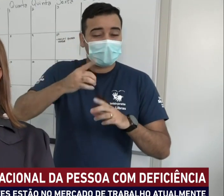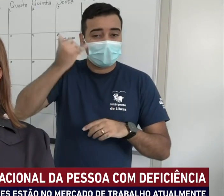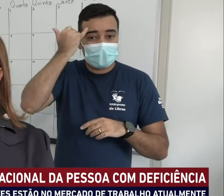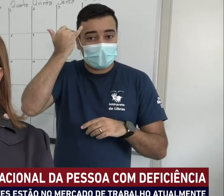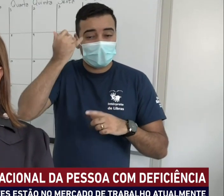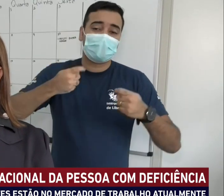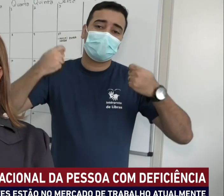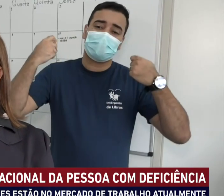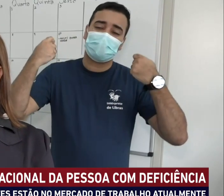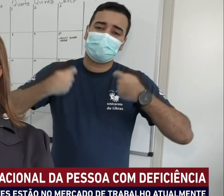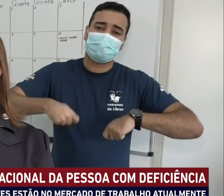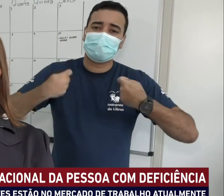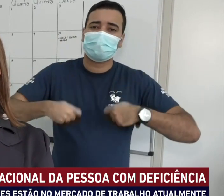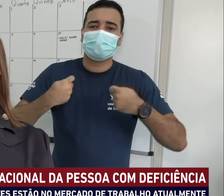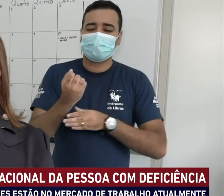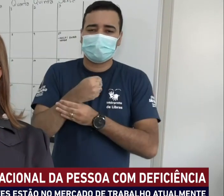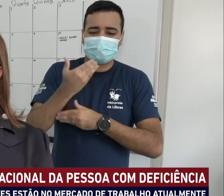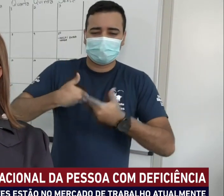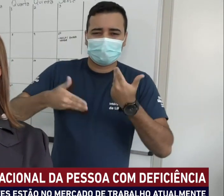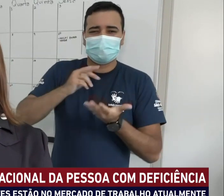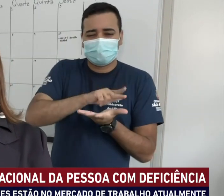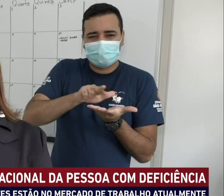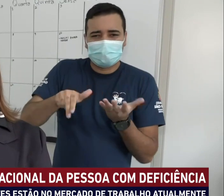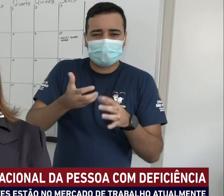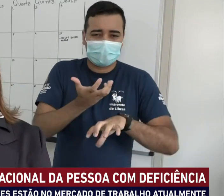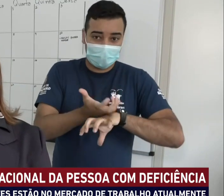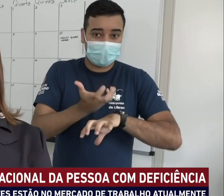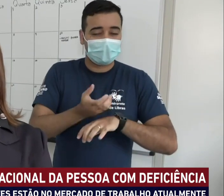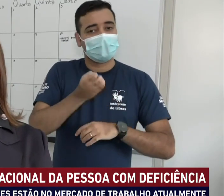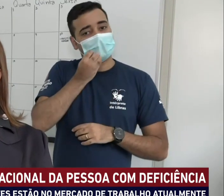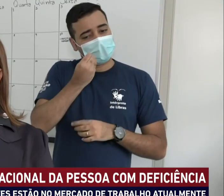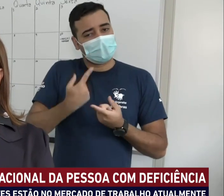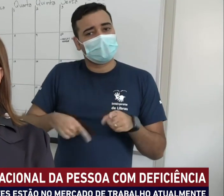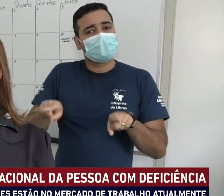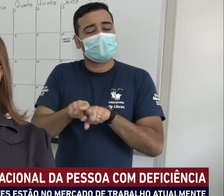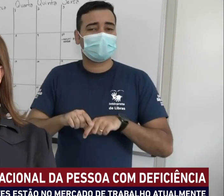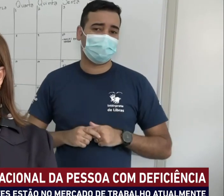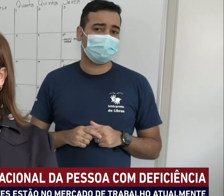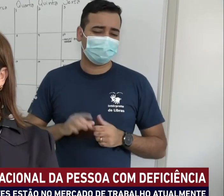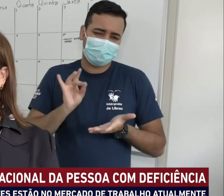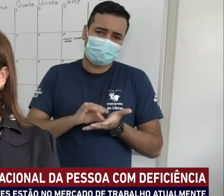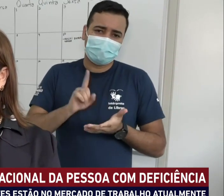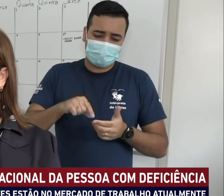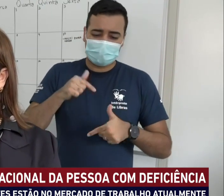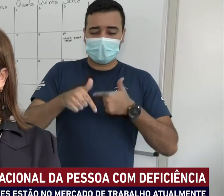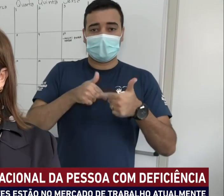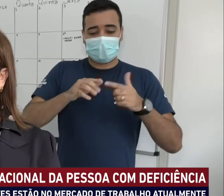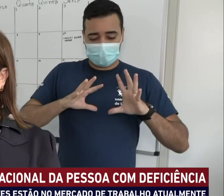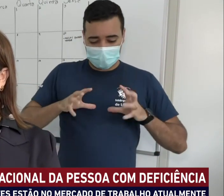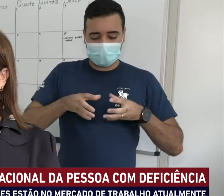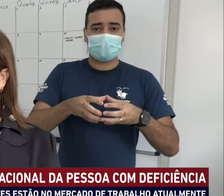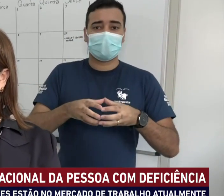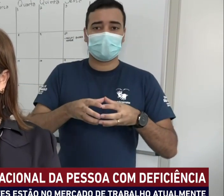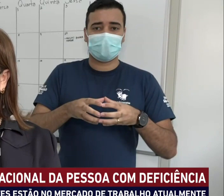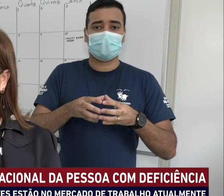que precisam de terapias multidisciplinares, então é uma boa parceria. Na verdade é isso, é trabalharmos em conjunto,